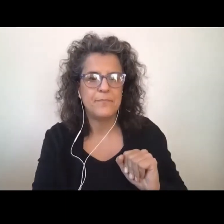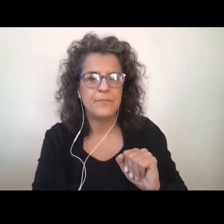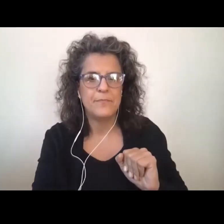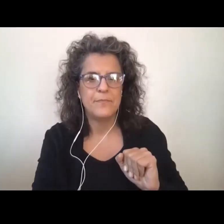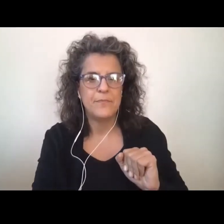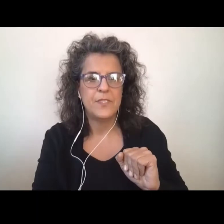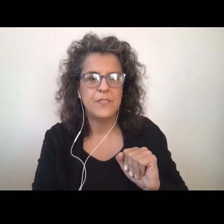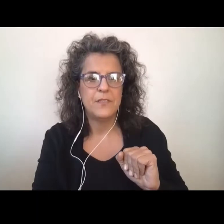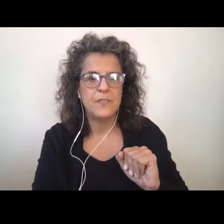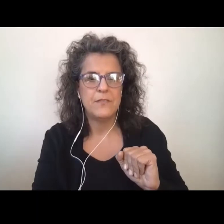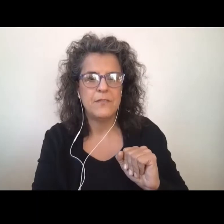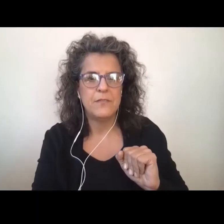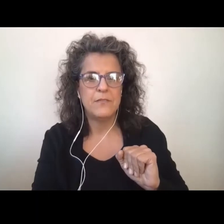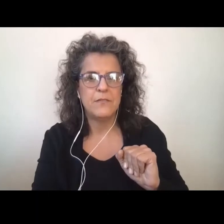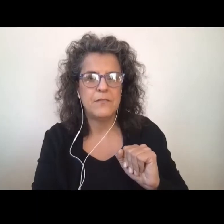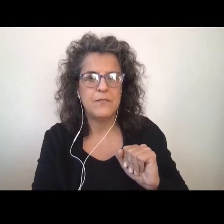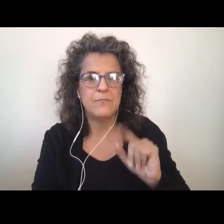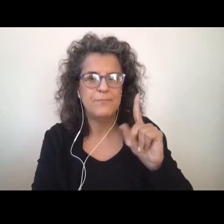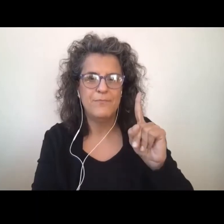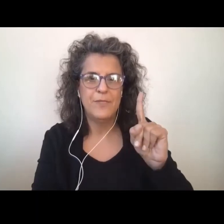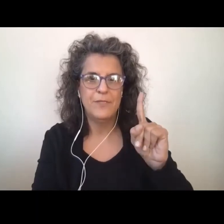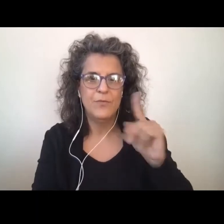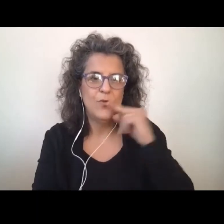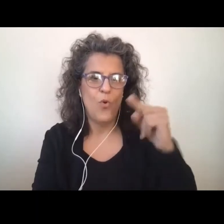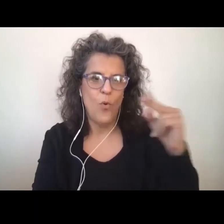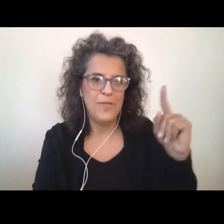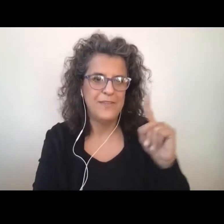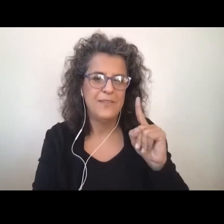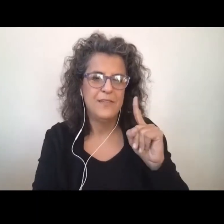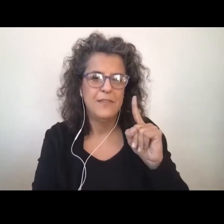puoi sussurre. Serena, non è qua.